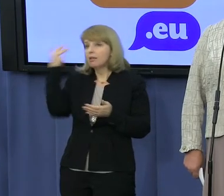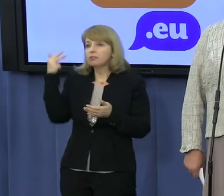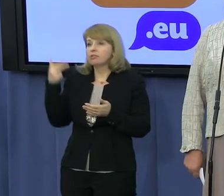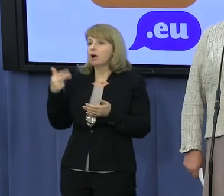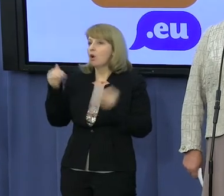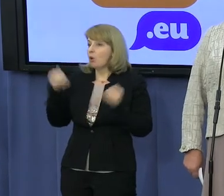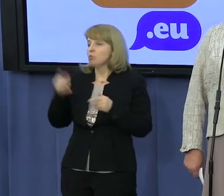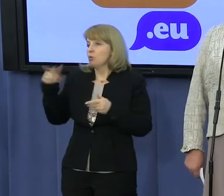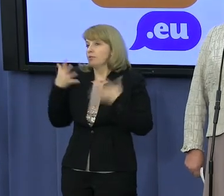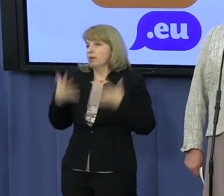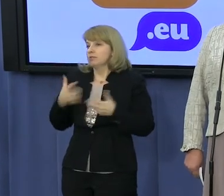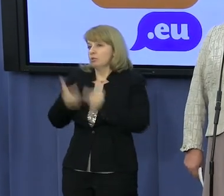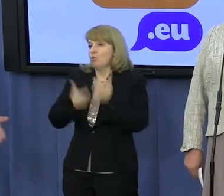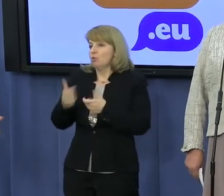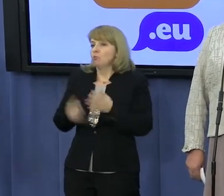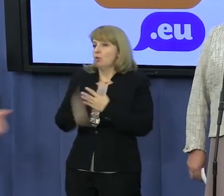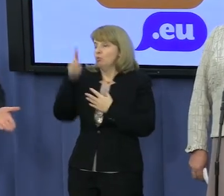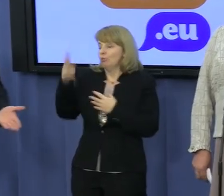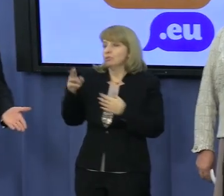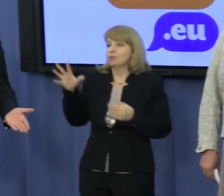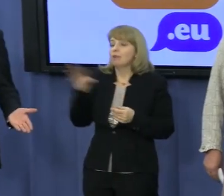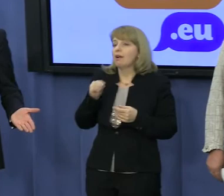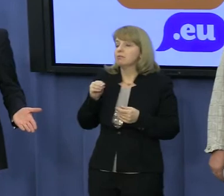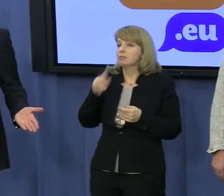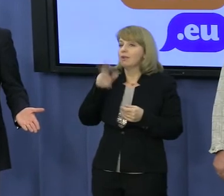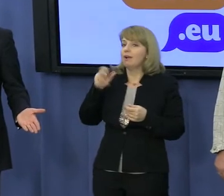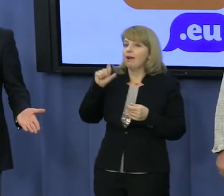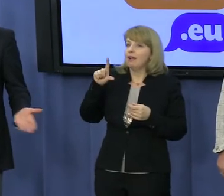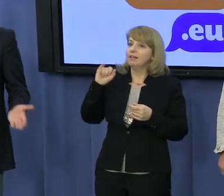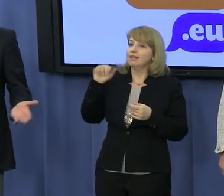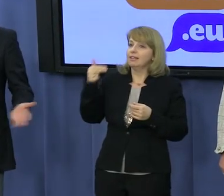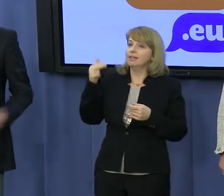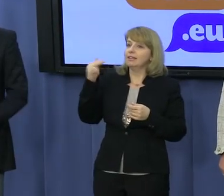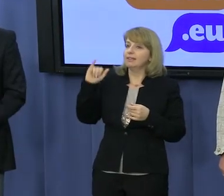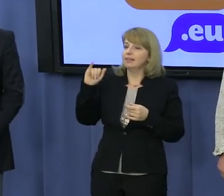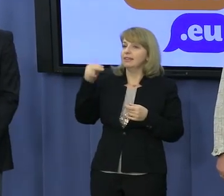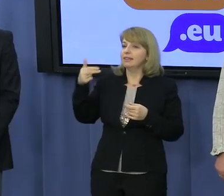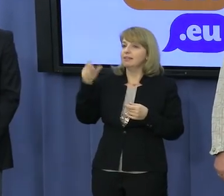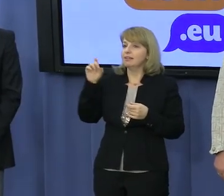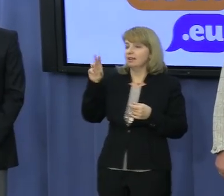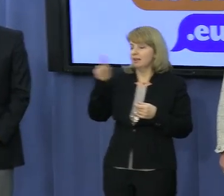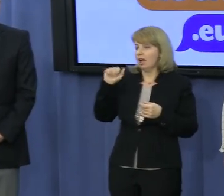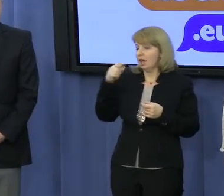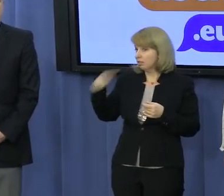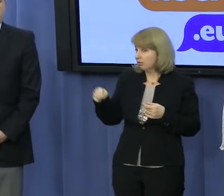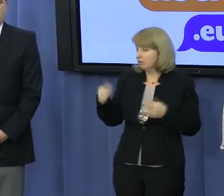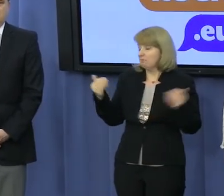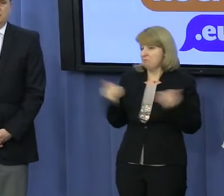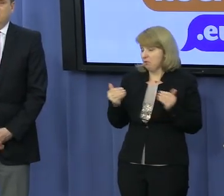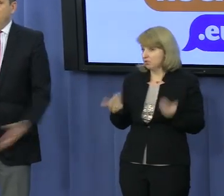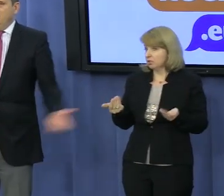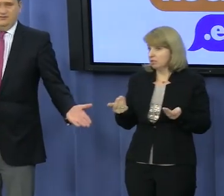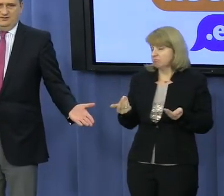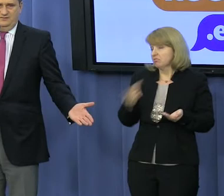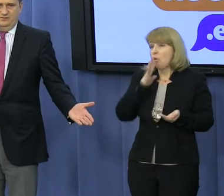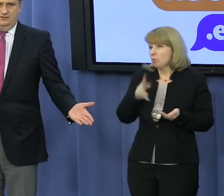Królewca, czyli Kaliningradu. Dlaczego nie? Kto mu zabroni? Państwo myślcie, że będzie wojna, że Amerykanie wypowiedzą wojnę, bo Putin zabrał kawałek Białorusi